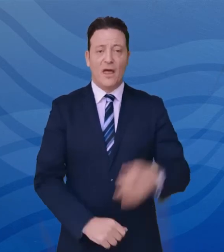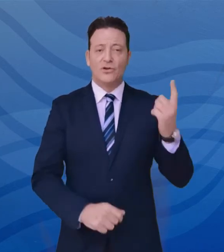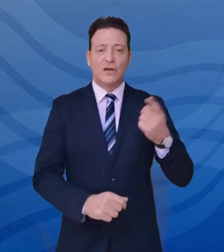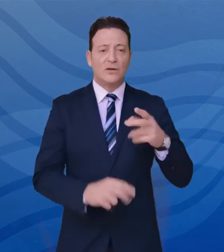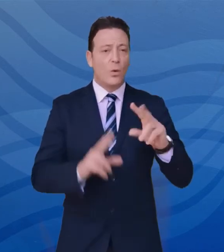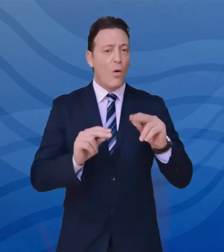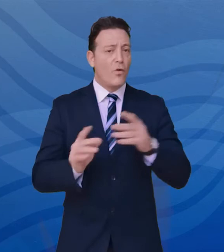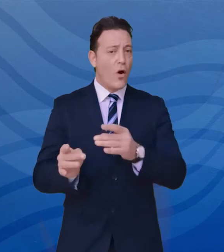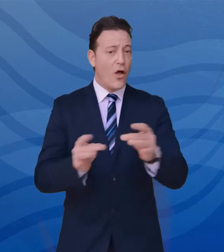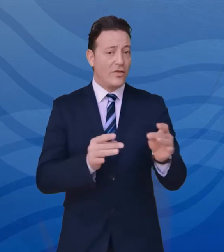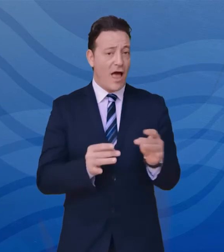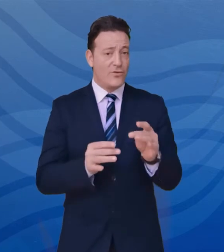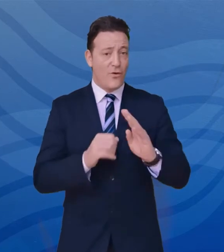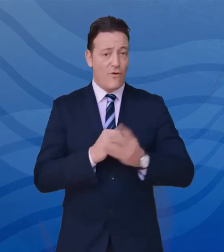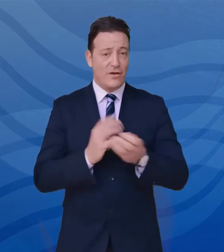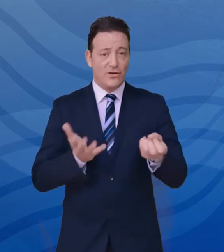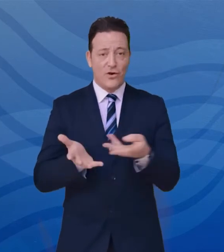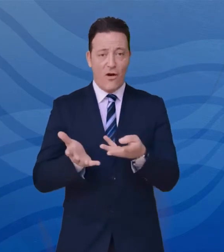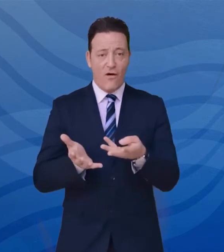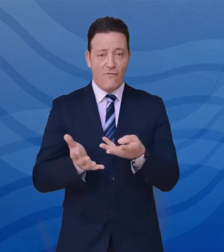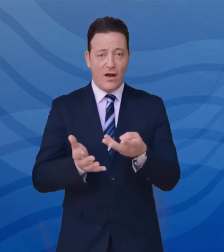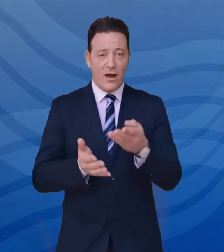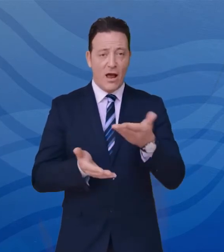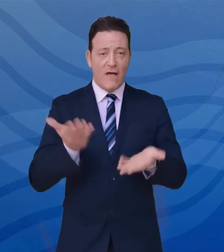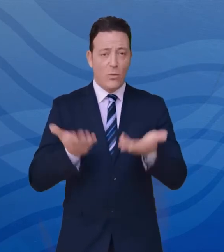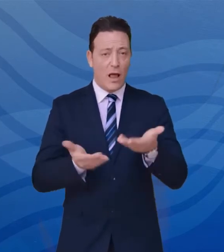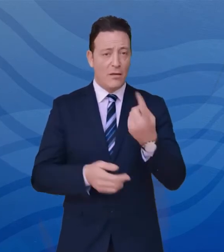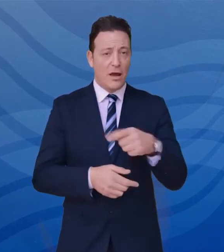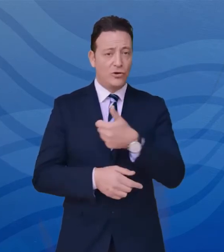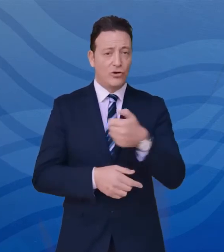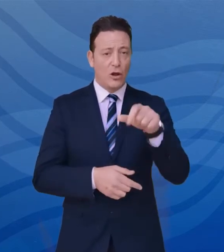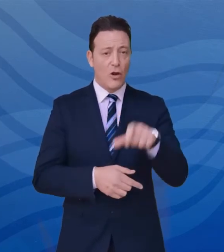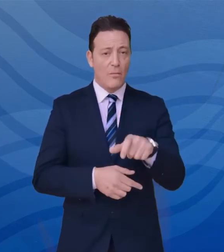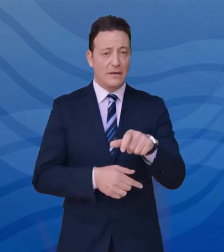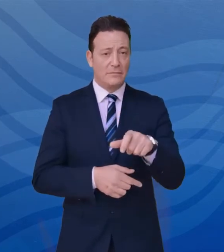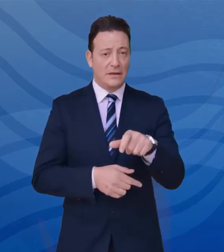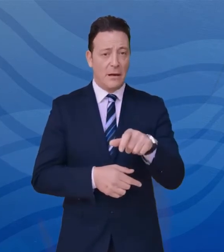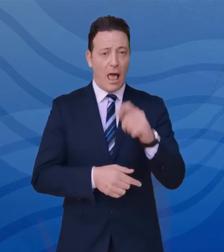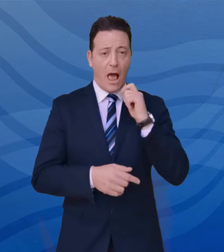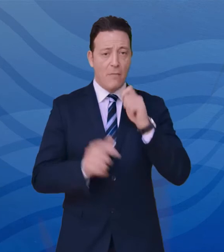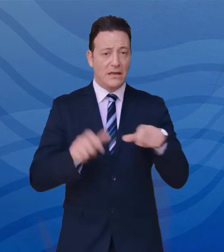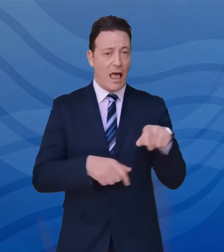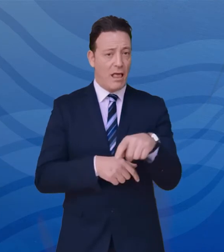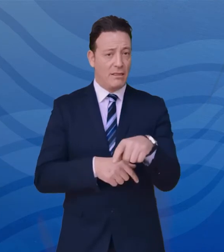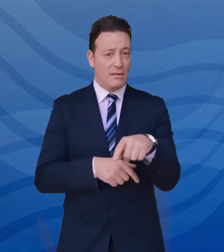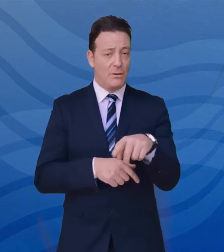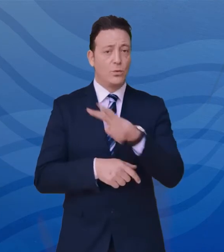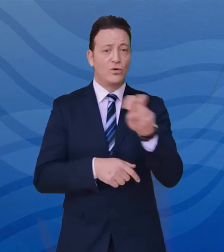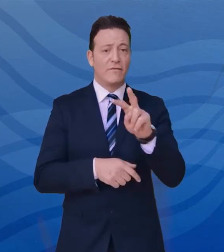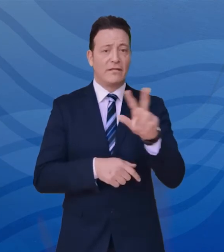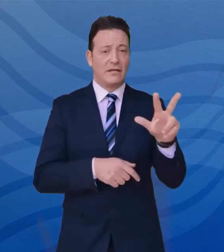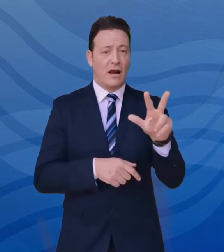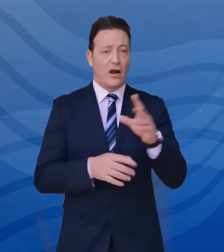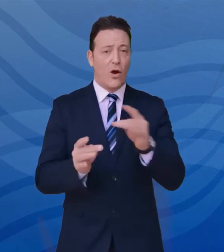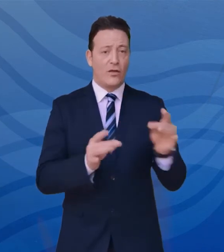nuove positività di Covid-19 per 100.000 abitanti, riferita al periodo primo 15 dicembre, è di 223 casi